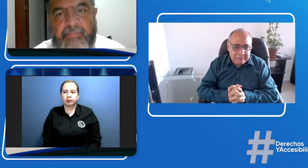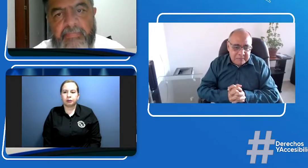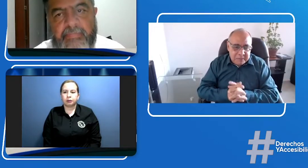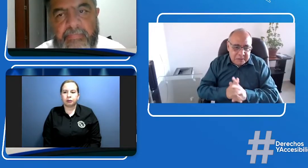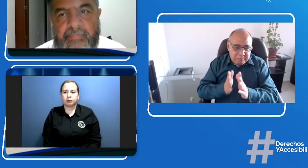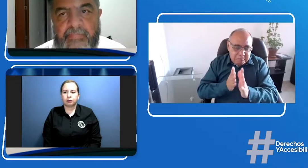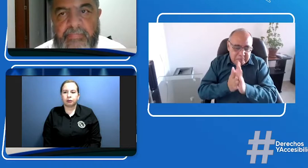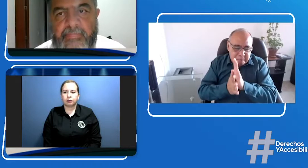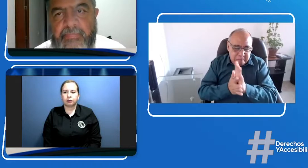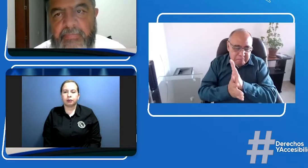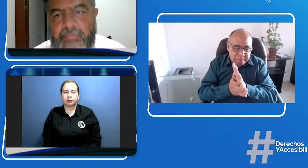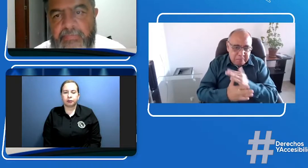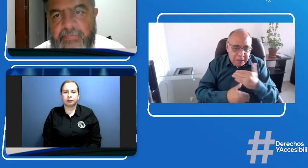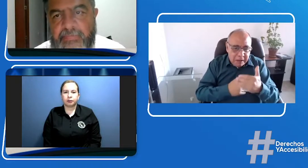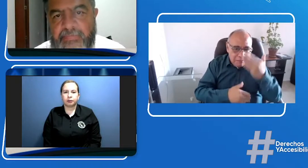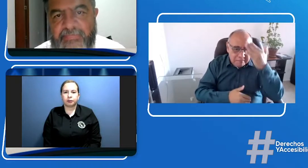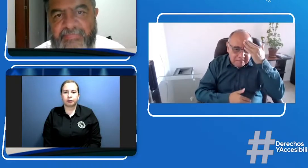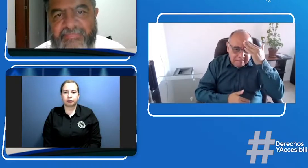y qué se va a hacer con la información que se recolecta?